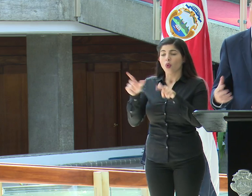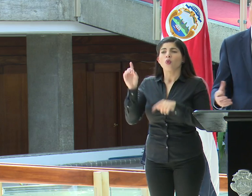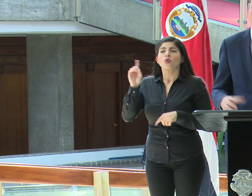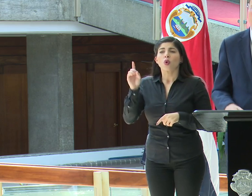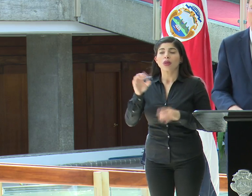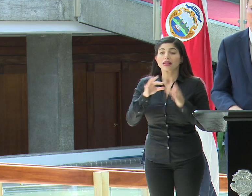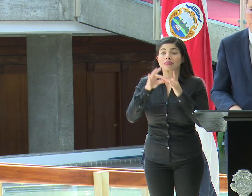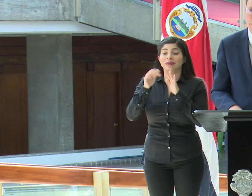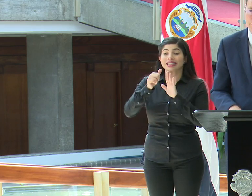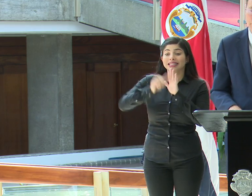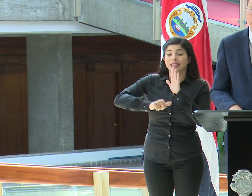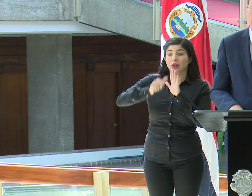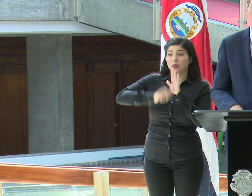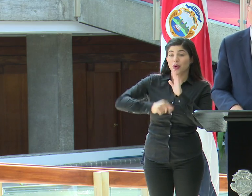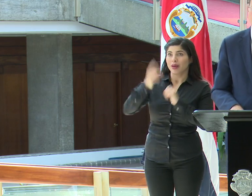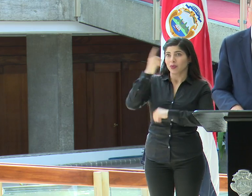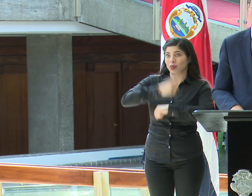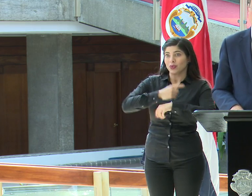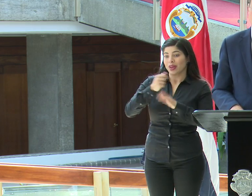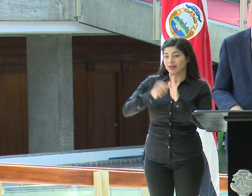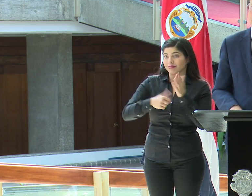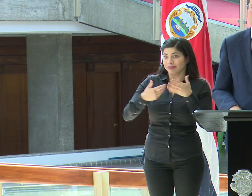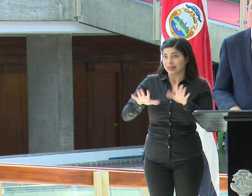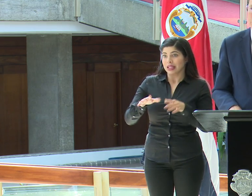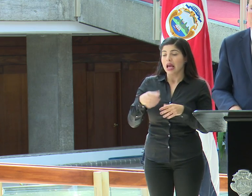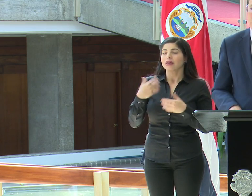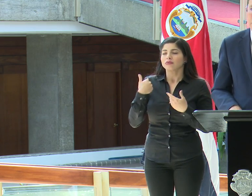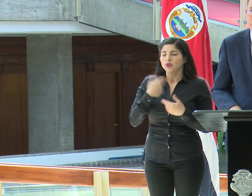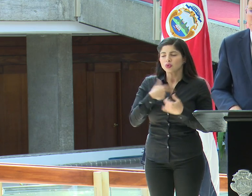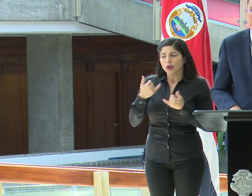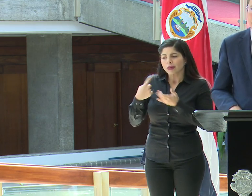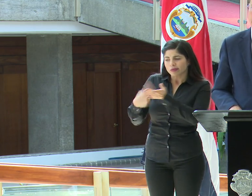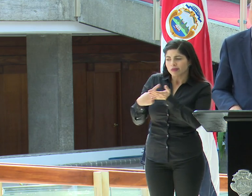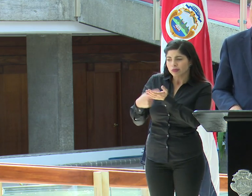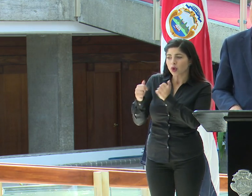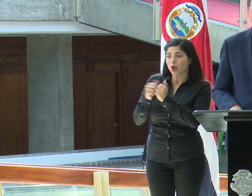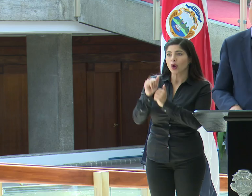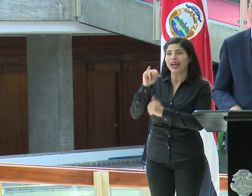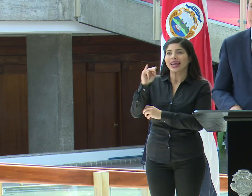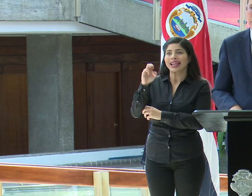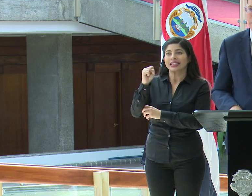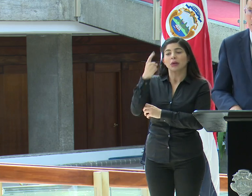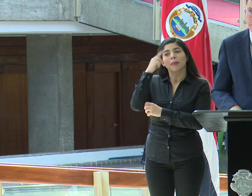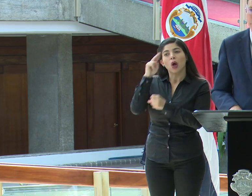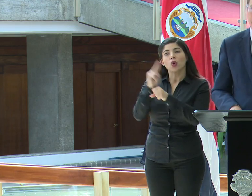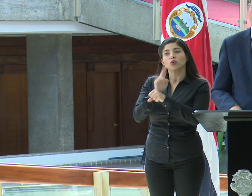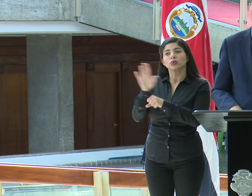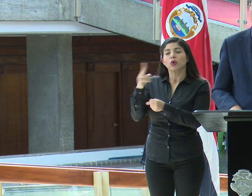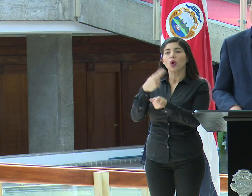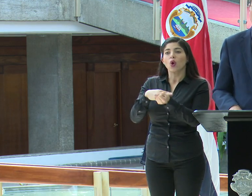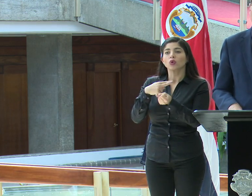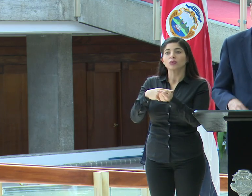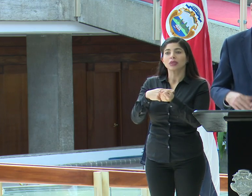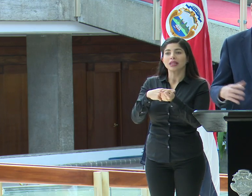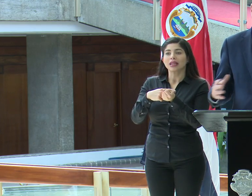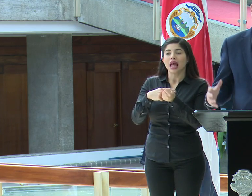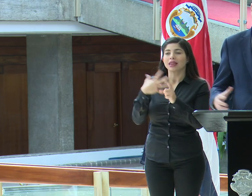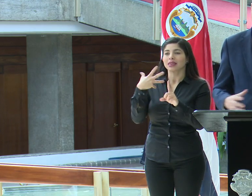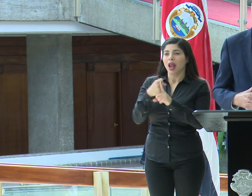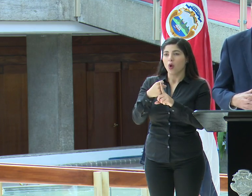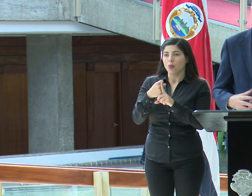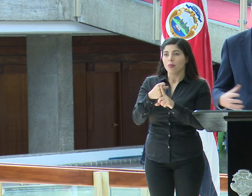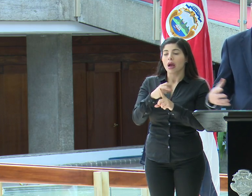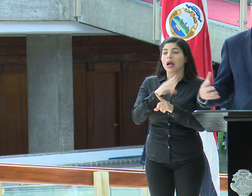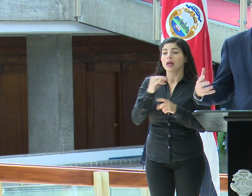cirugías ambulatorias, ya hemos tenido discusiones con el INSS para usar el hospital de trauma y hay un acuerdo